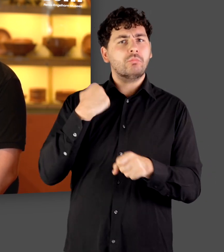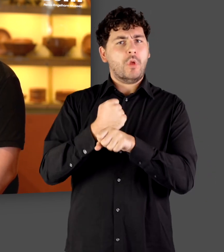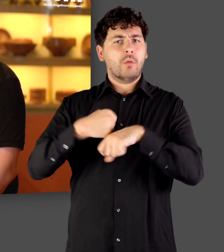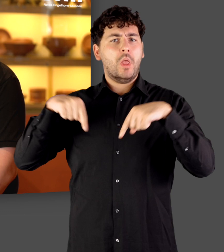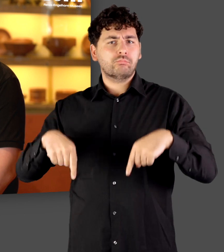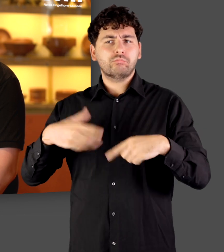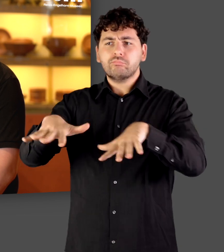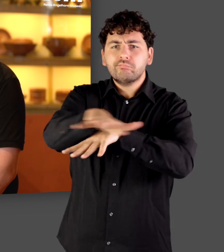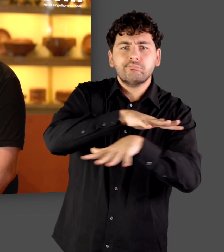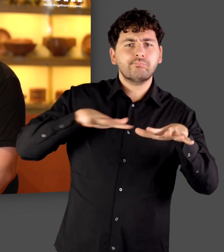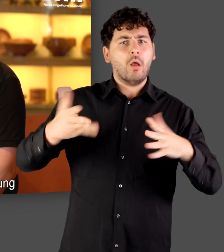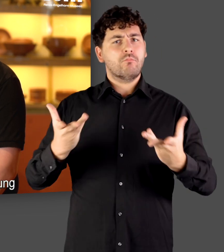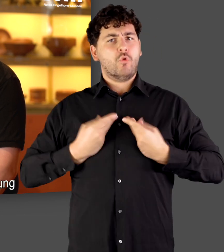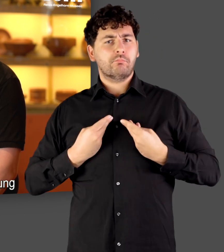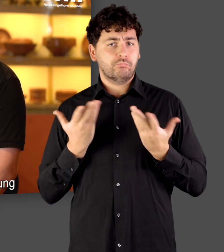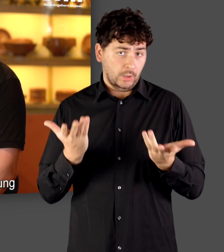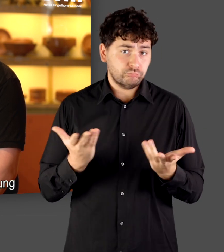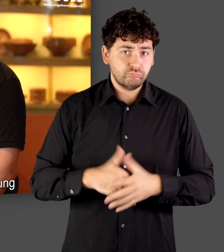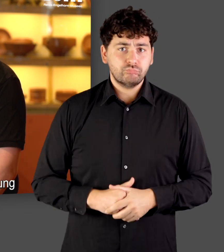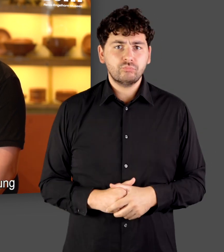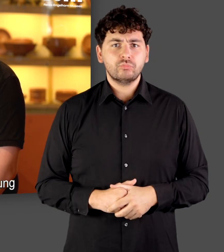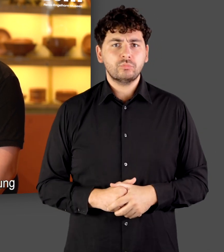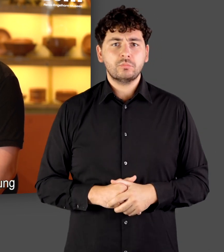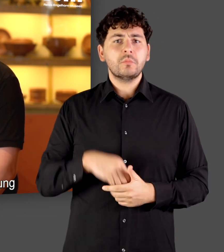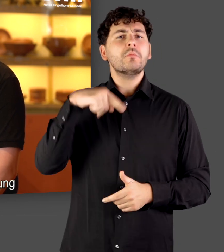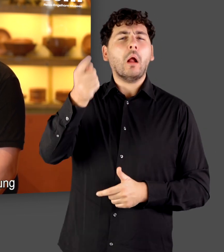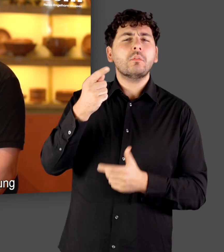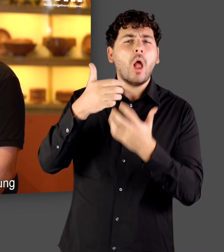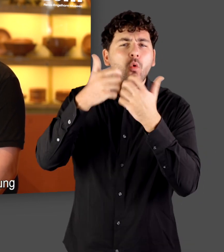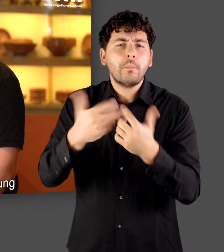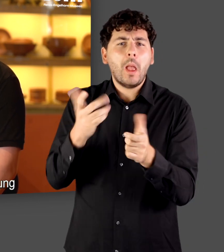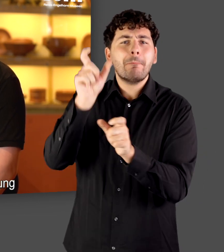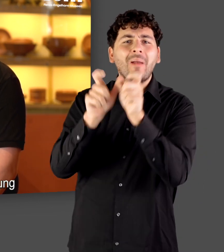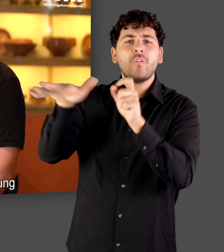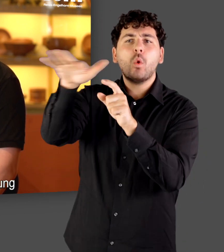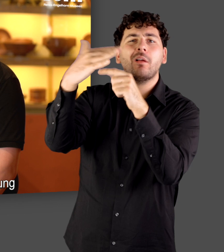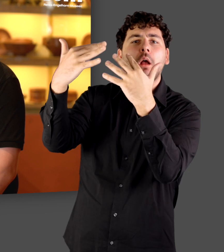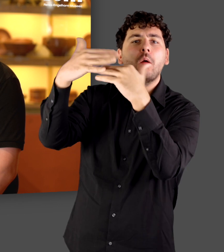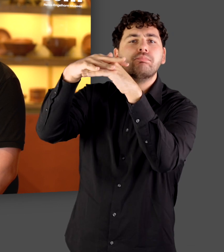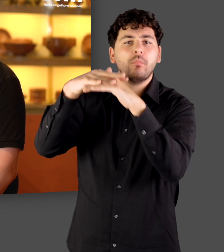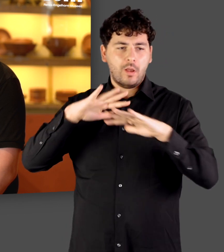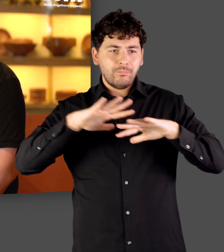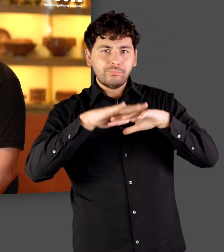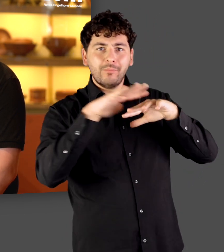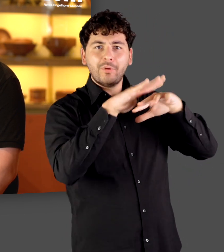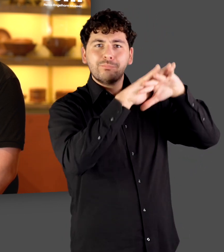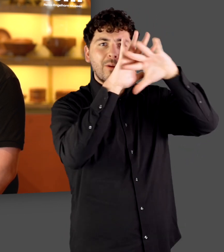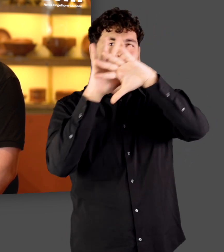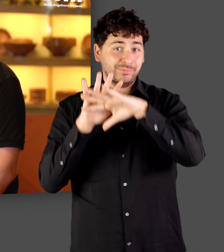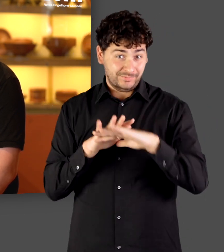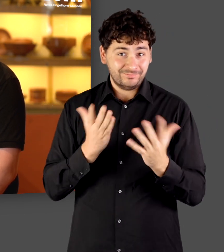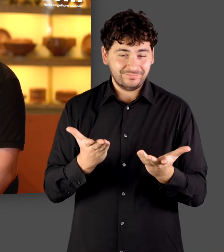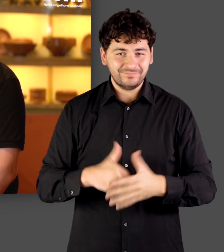haben. Und das führte dann auch zu einer Integration der Bevölkerung in den